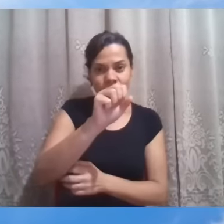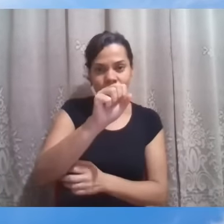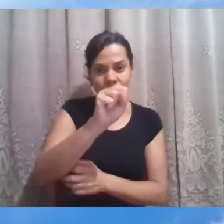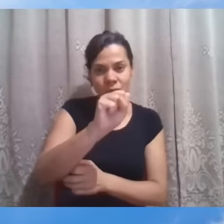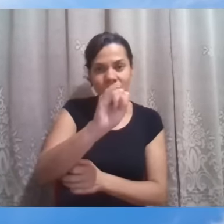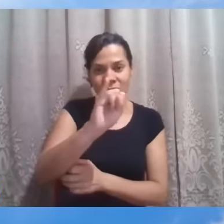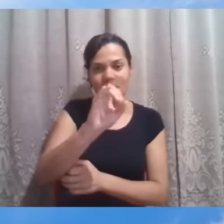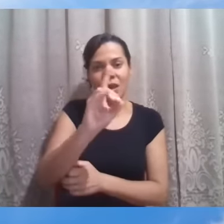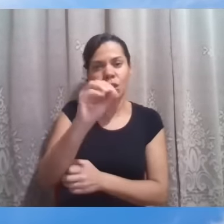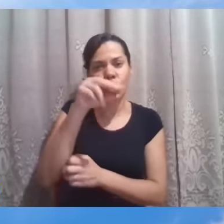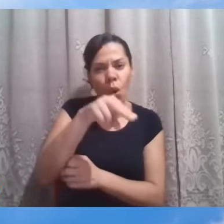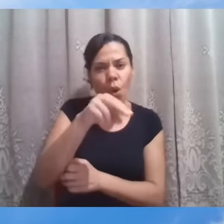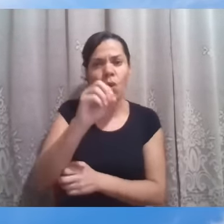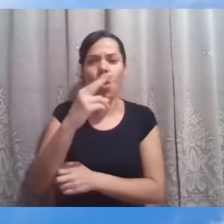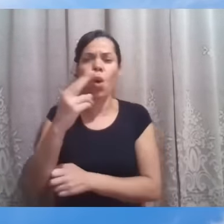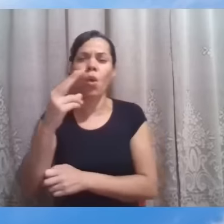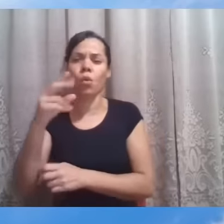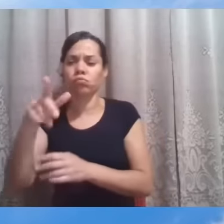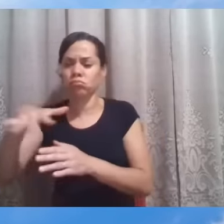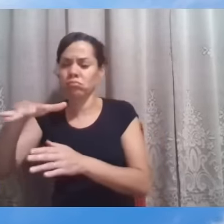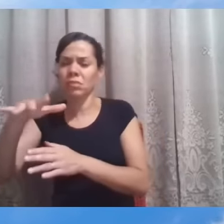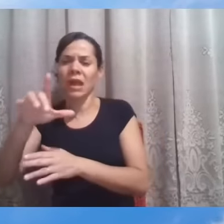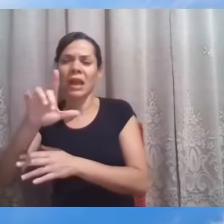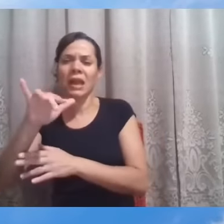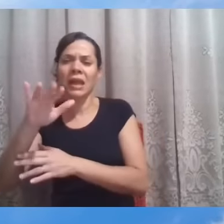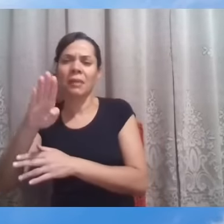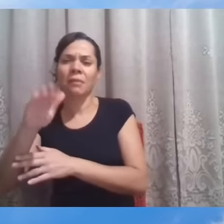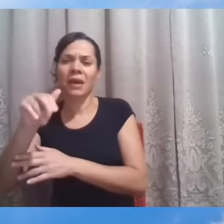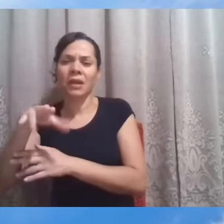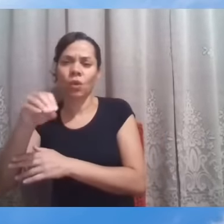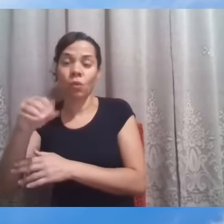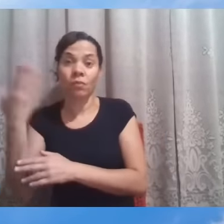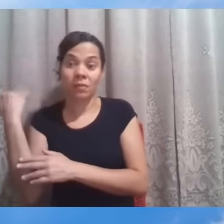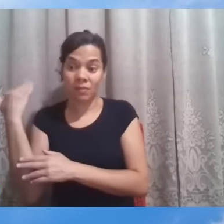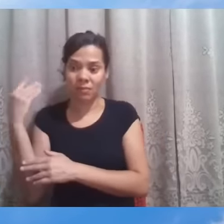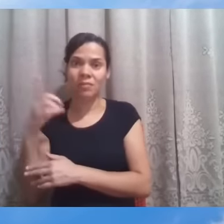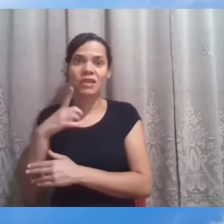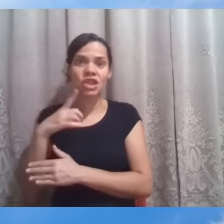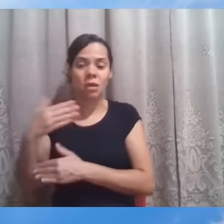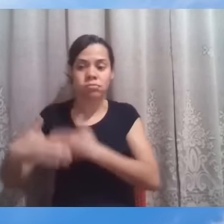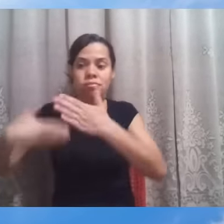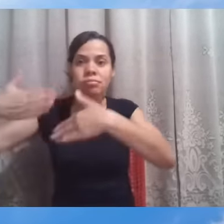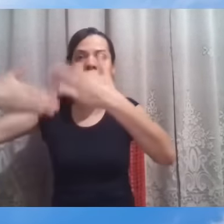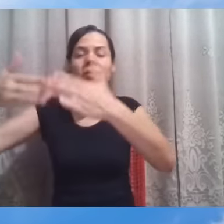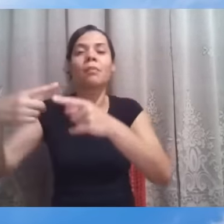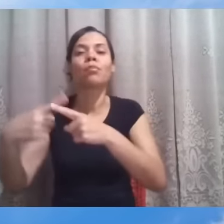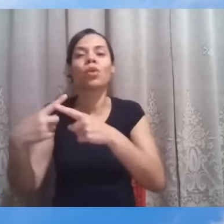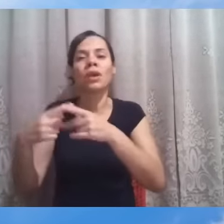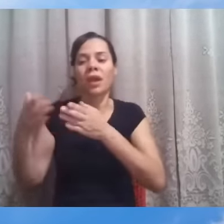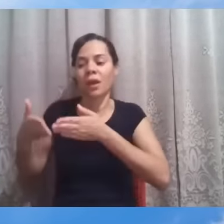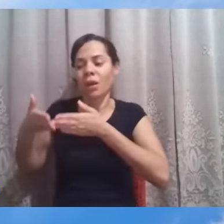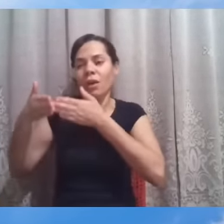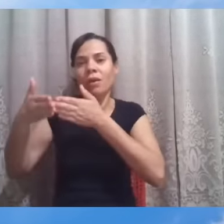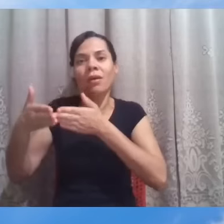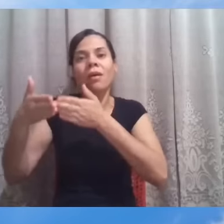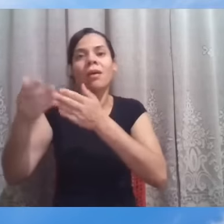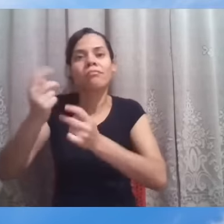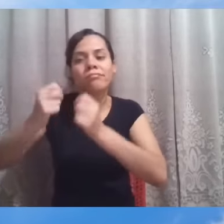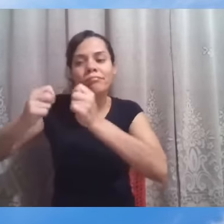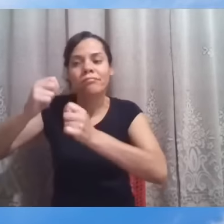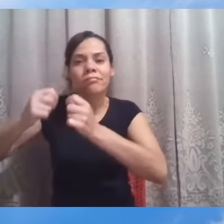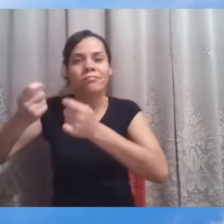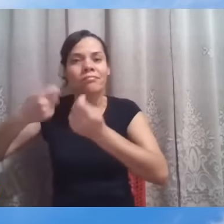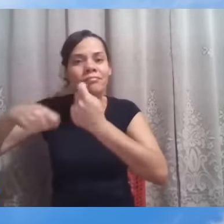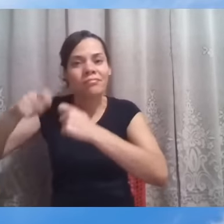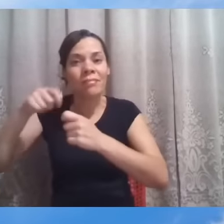Líbano, aquela região, cidades que foram muito prósperas em decorrência do comércio marítimo, principalmente, então cidades conhecidas por